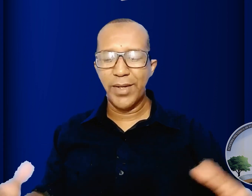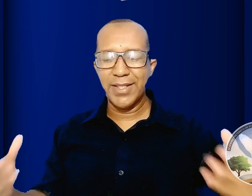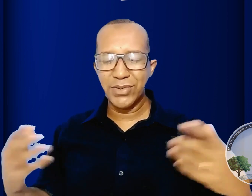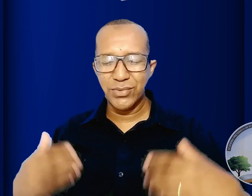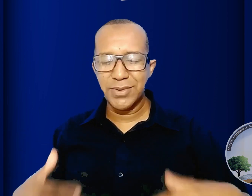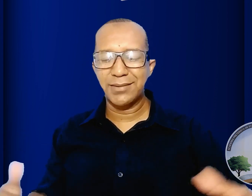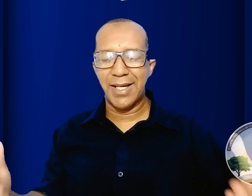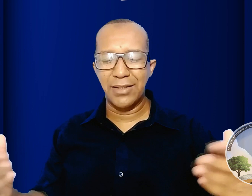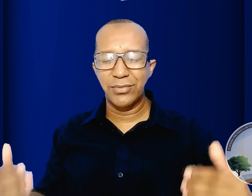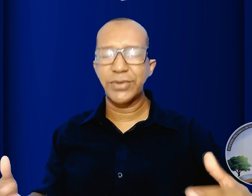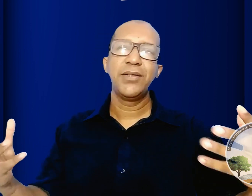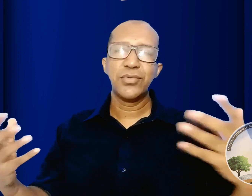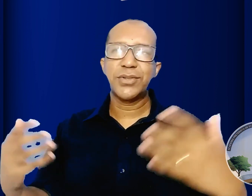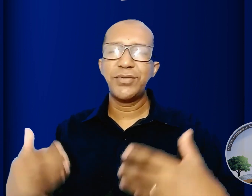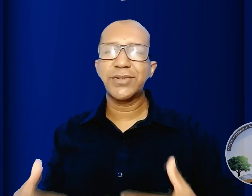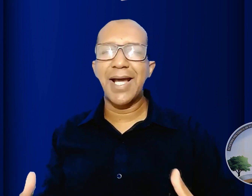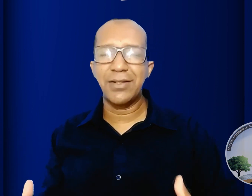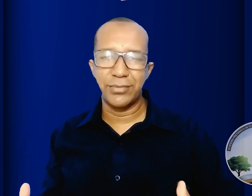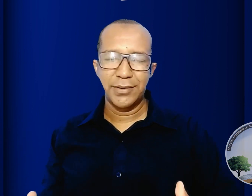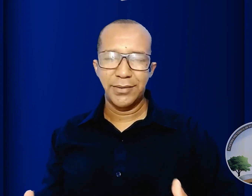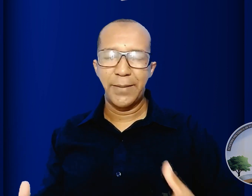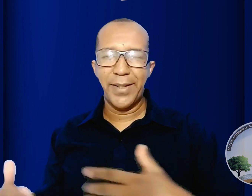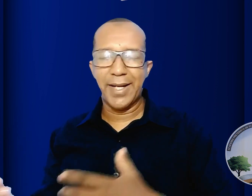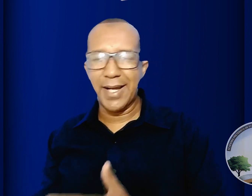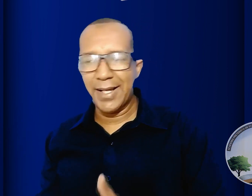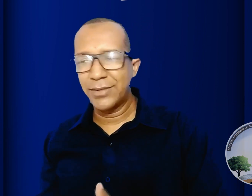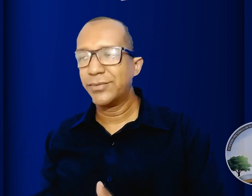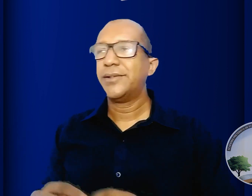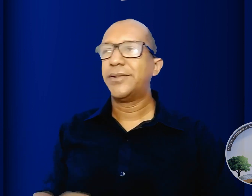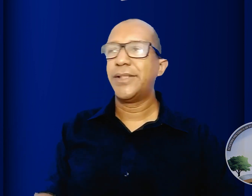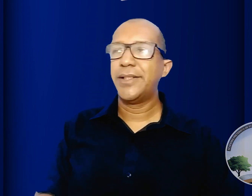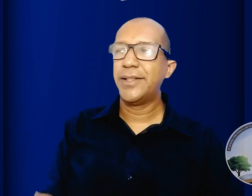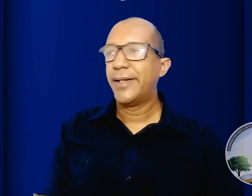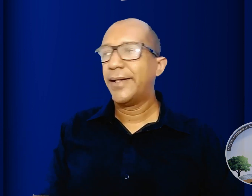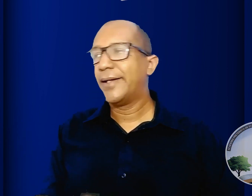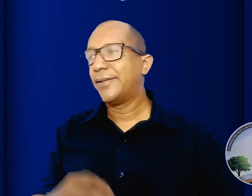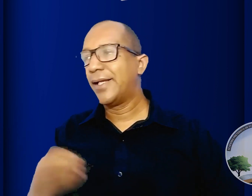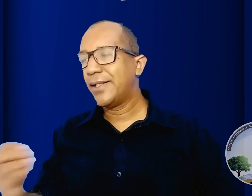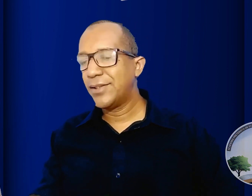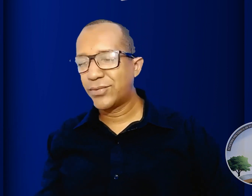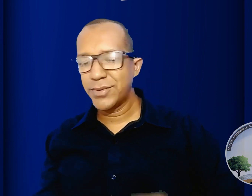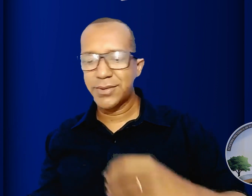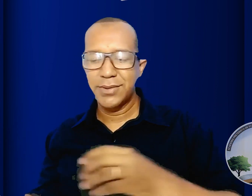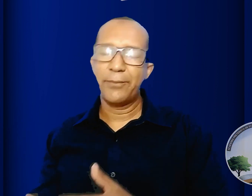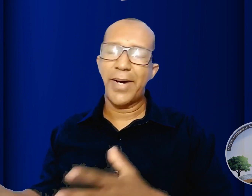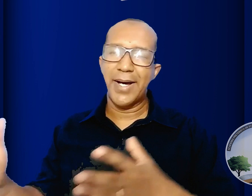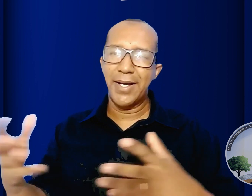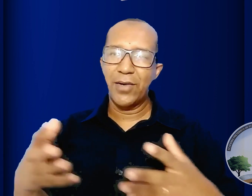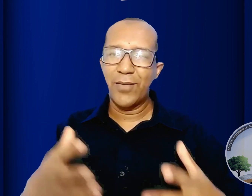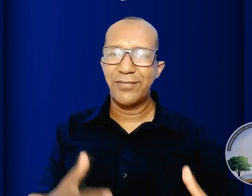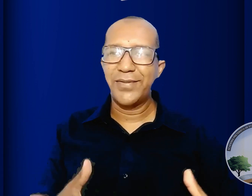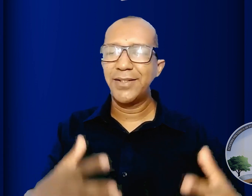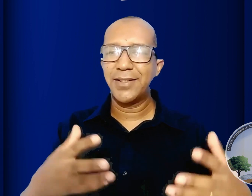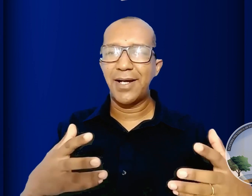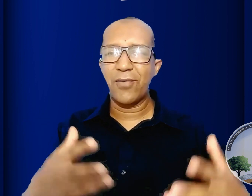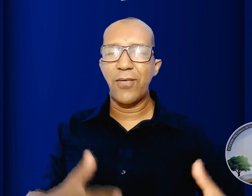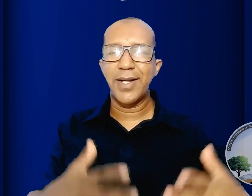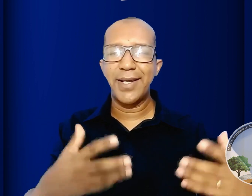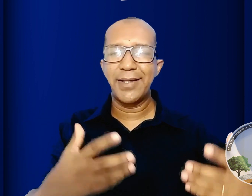ressuscitados do seu estado de pecado de delitos para uma vida agora em